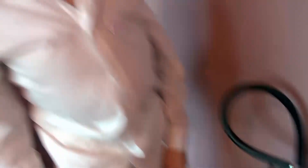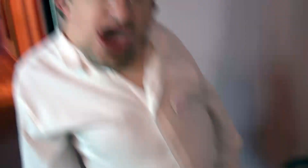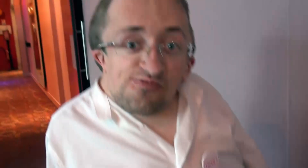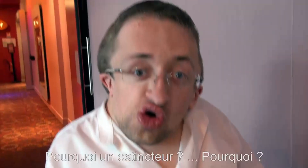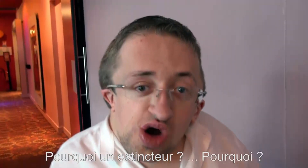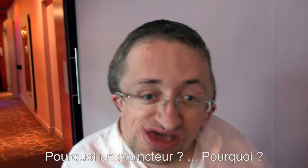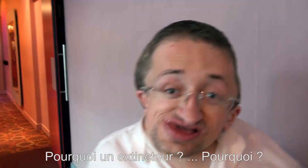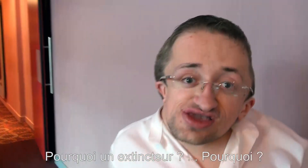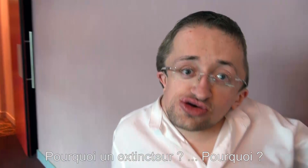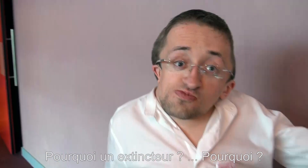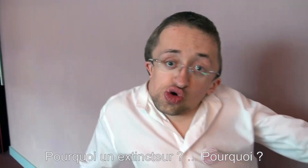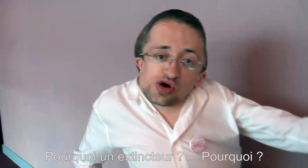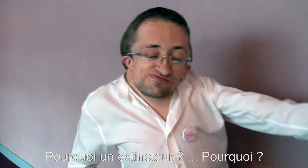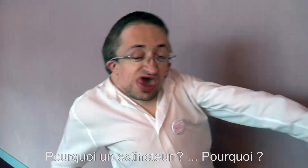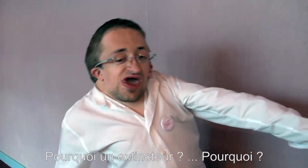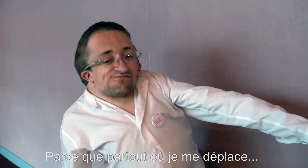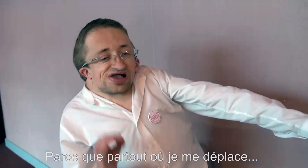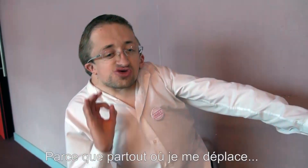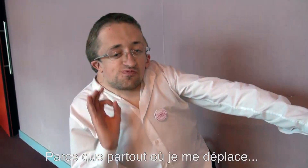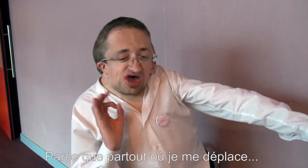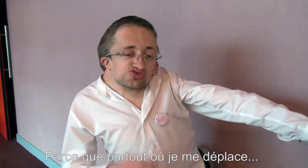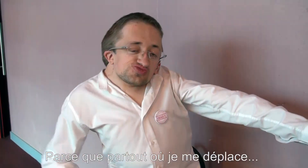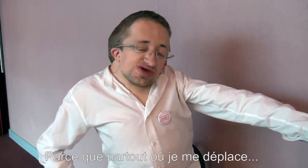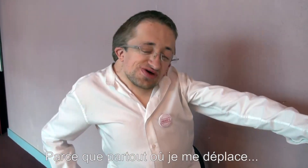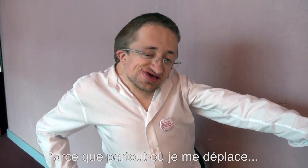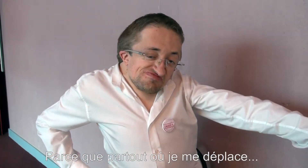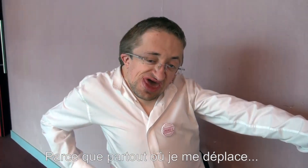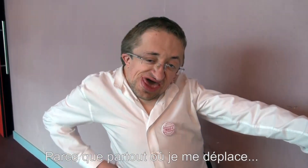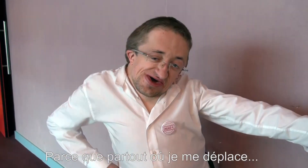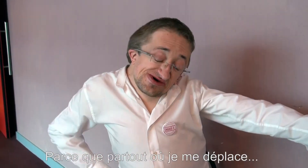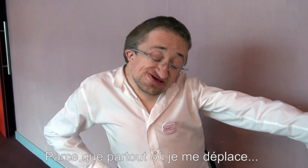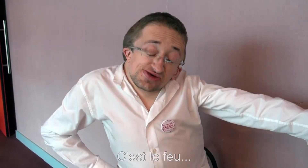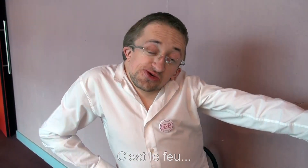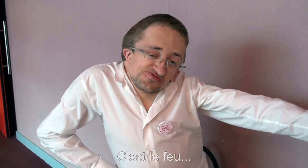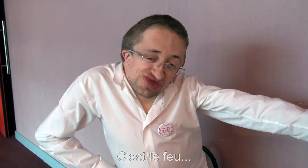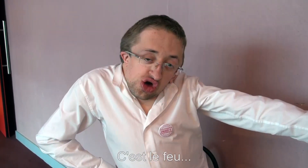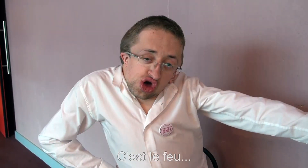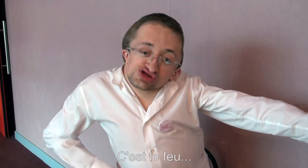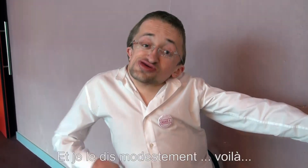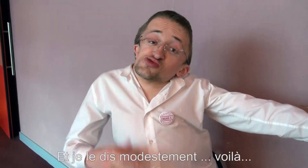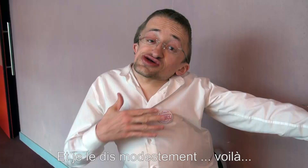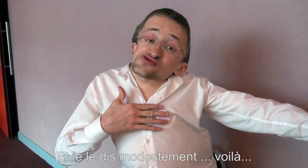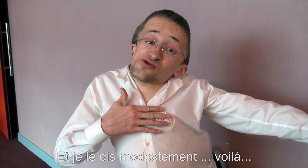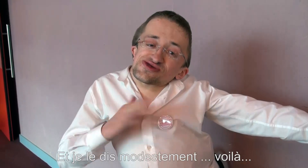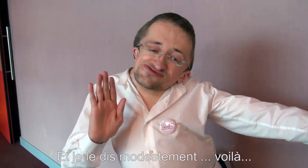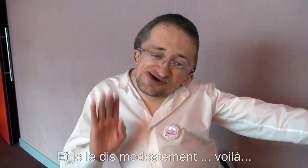Pourquoi un extincteur ? Pourquoi ? Parce que partout où je me déplace, c'est le flot. Et je le dis modestement, donc voilà.